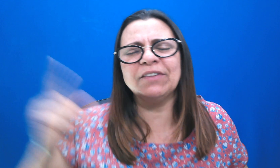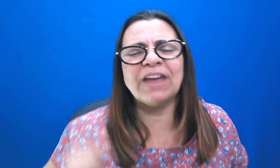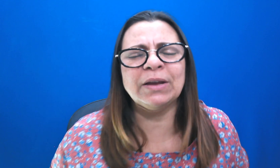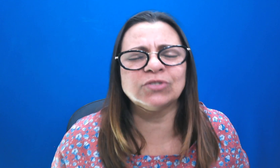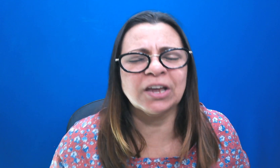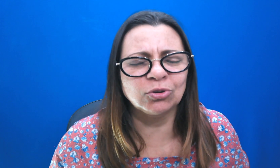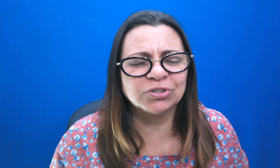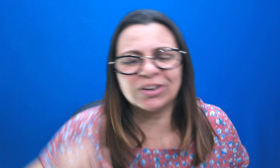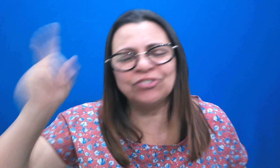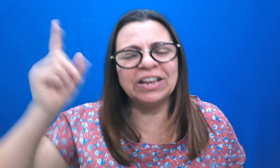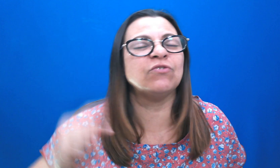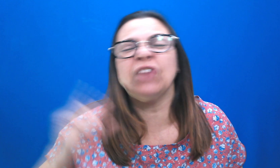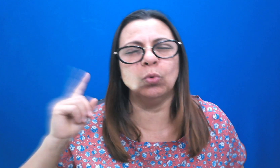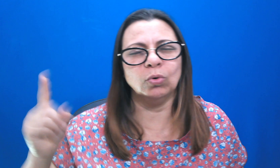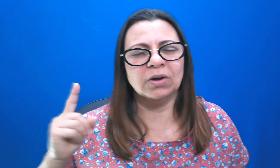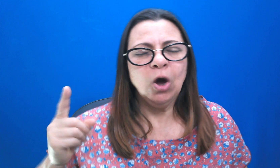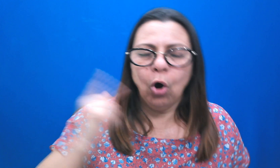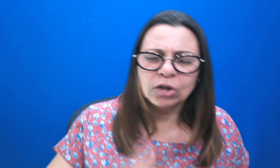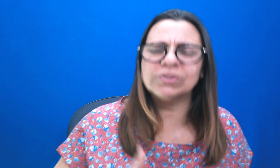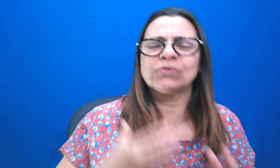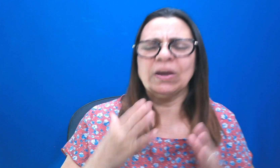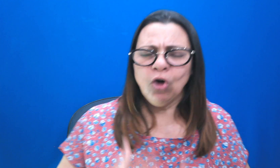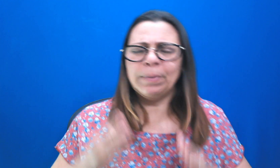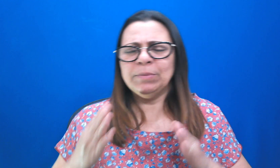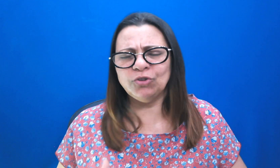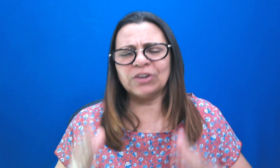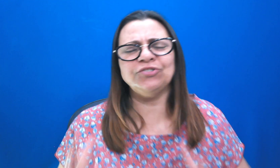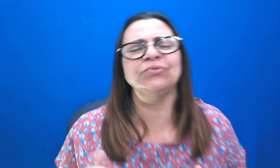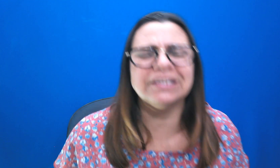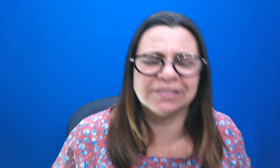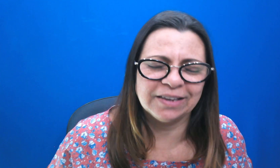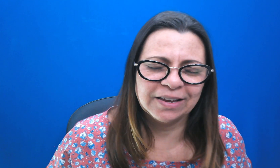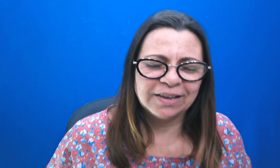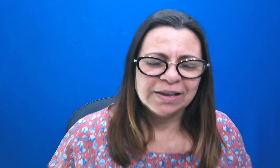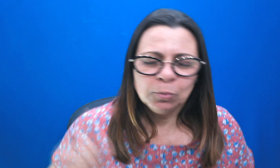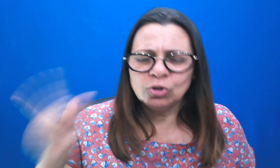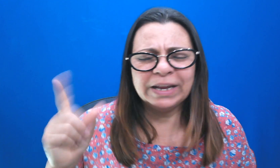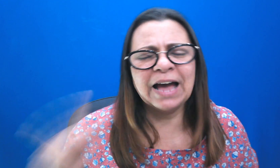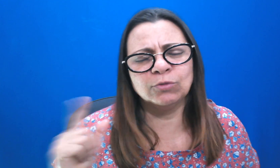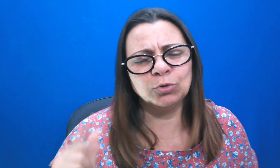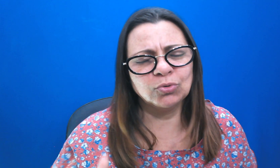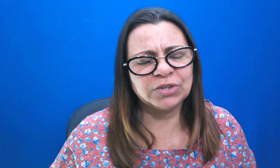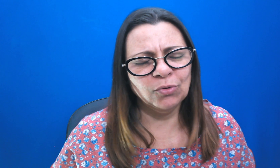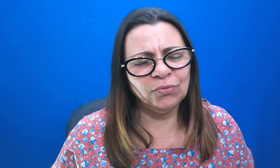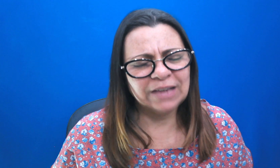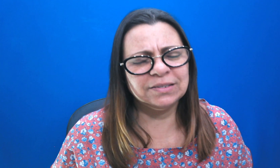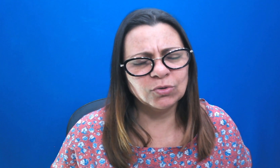livramentos o Senhor nos deu que a gente nem viu? Outros que o Senhor permitiu que a gente visse. Muito obrigado por tudo que o Senhor faz, Deus.